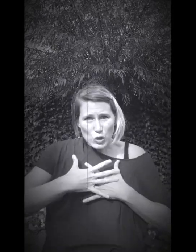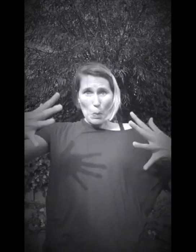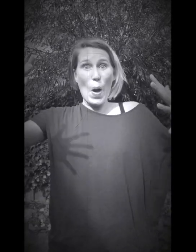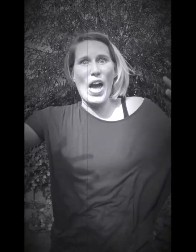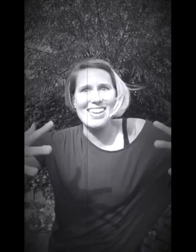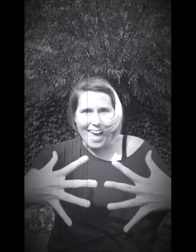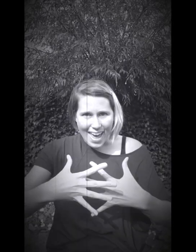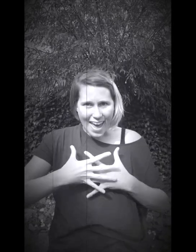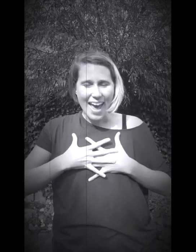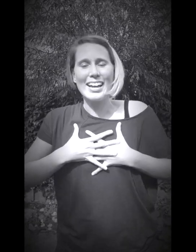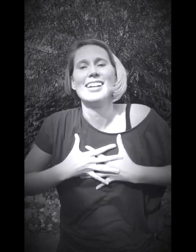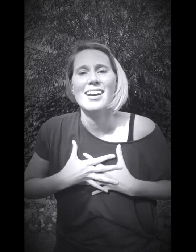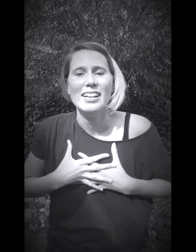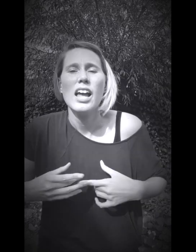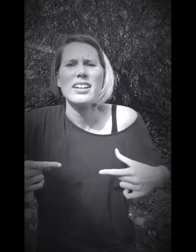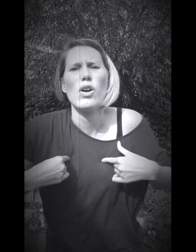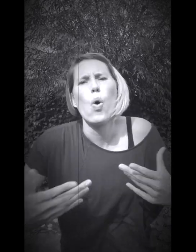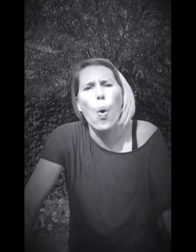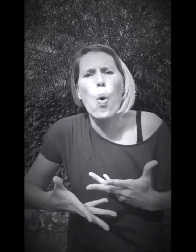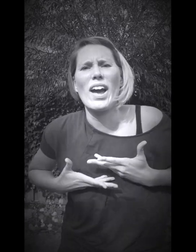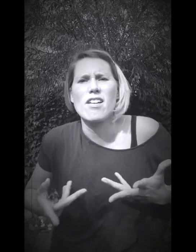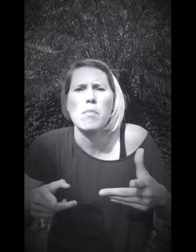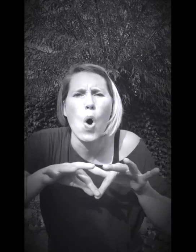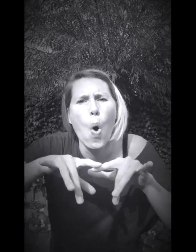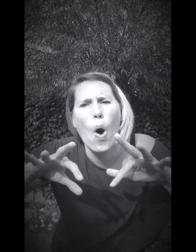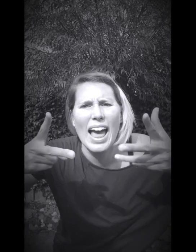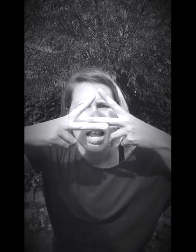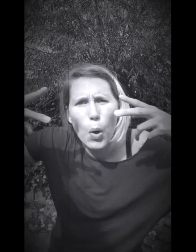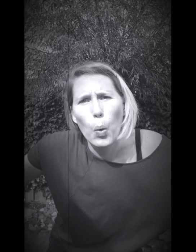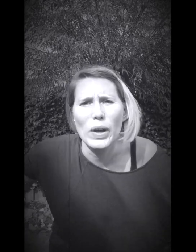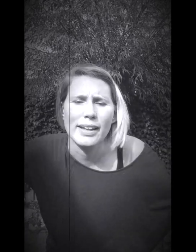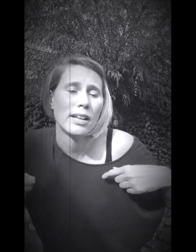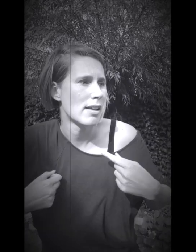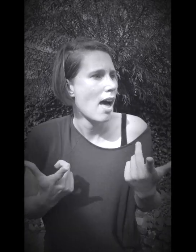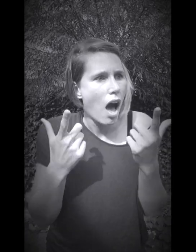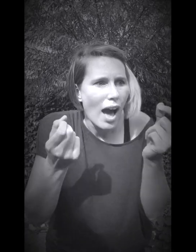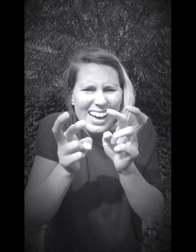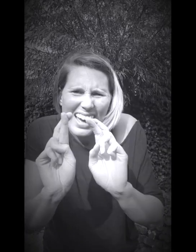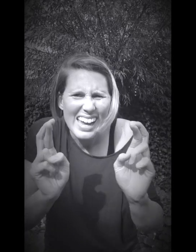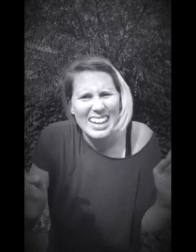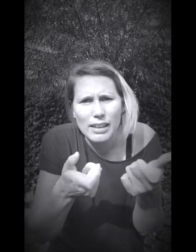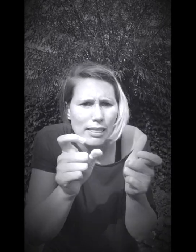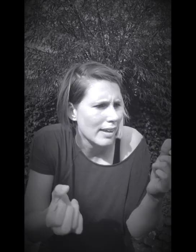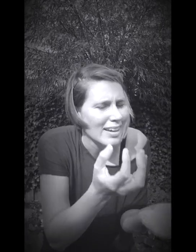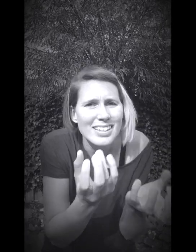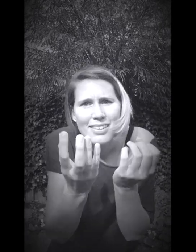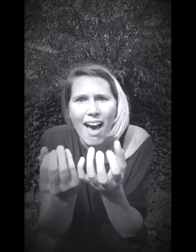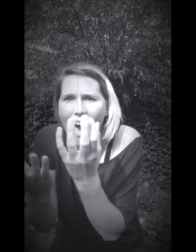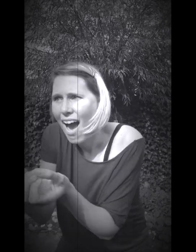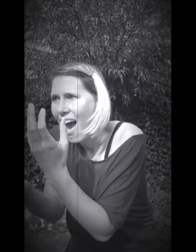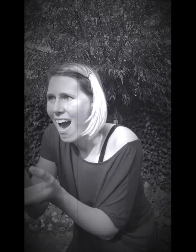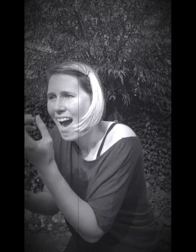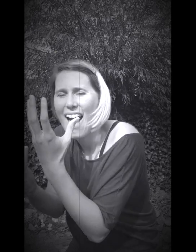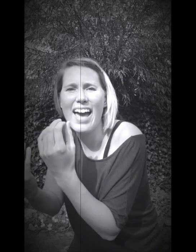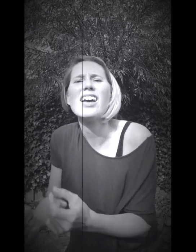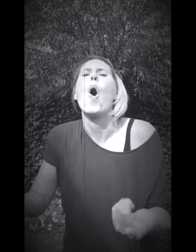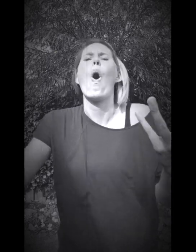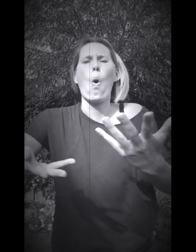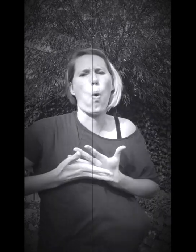superkip Geef me horen, horen, halloween Laat me lekker gekke enge dingen zien Dat geeft me echt zo'n fijn